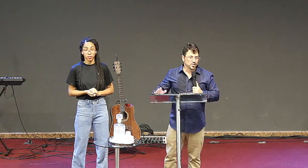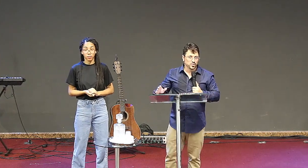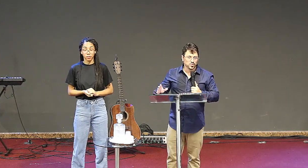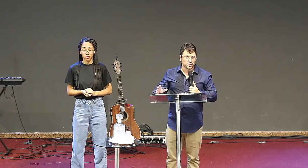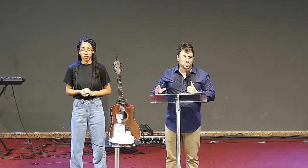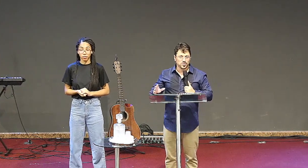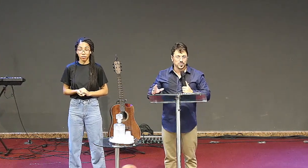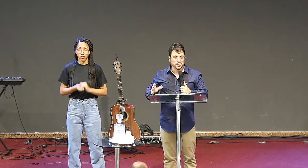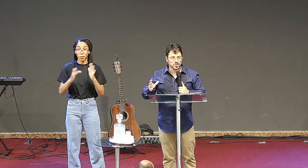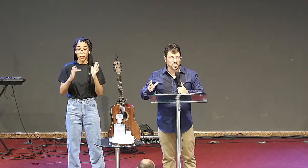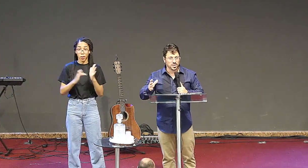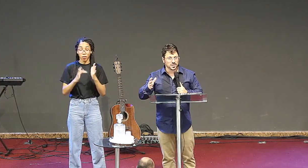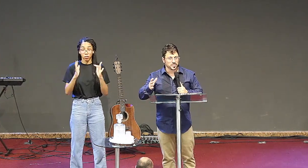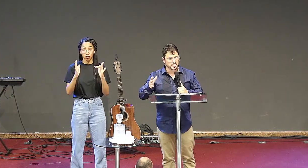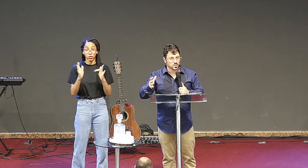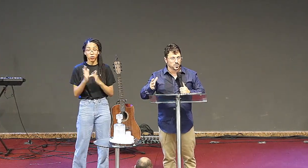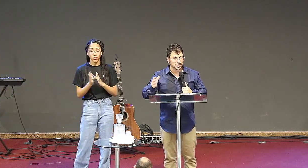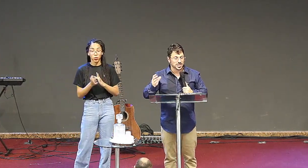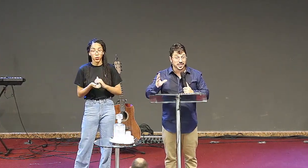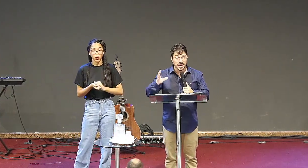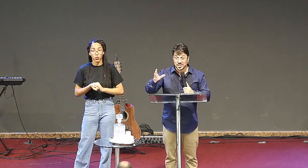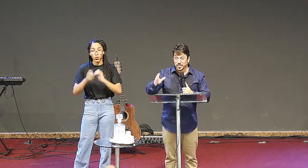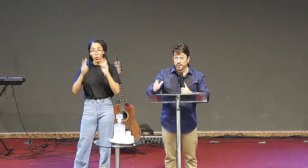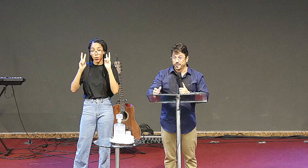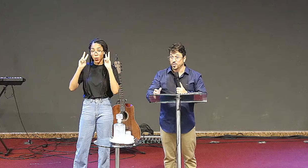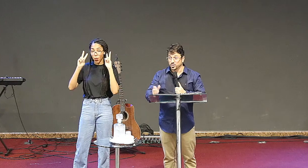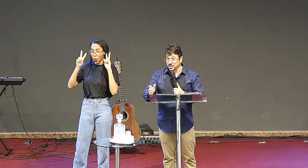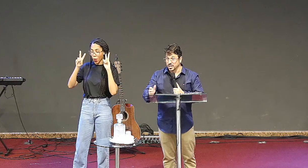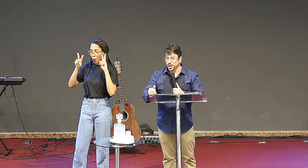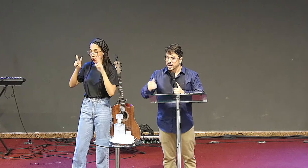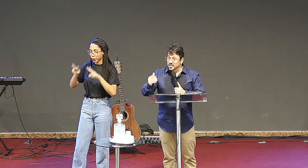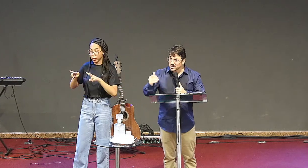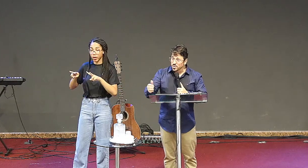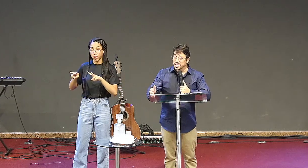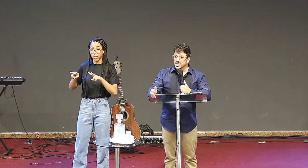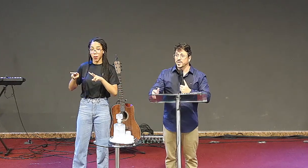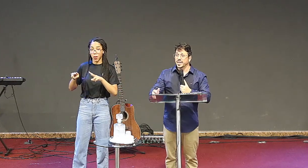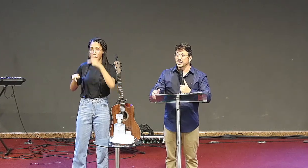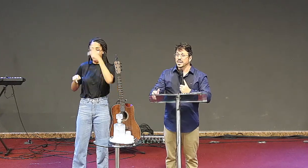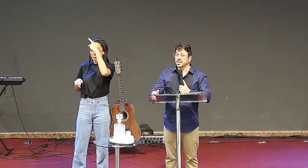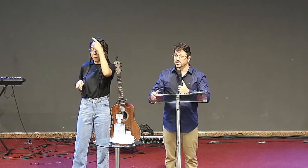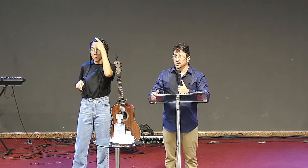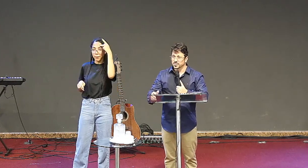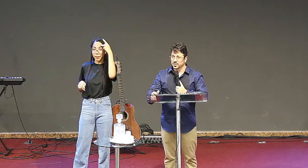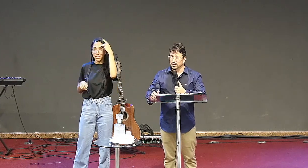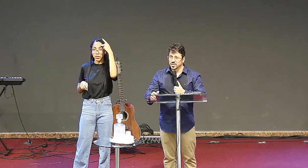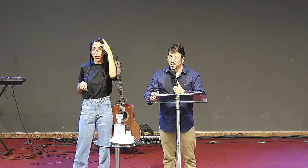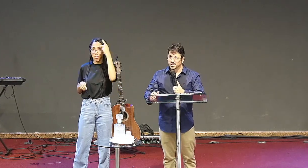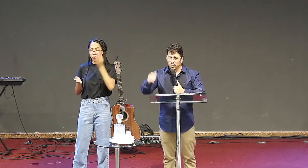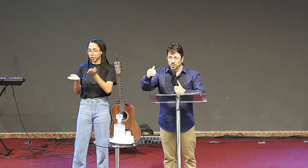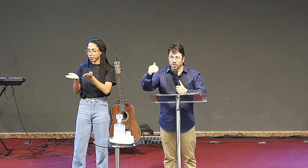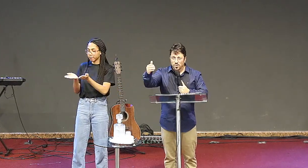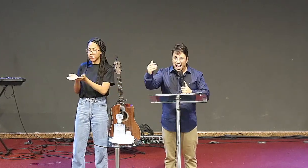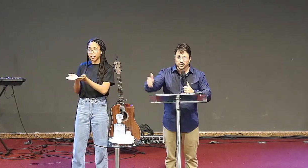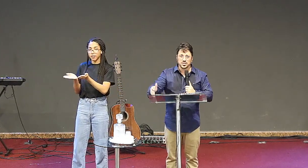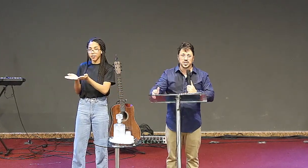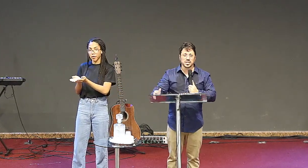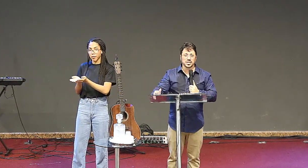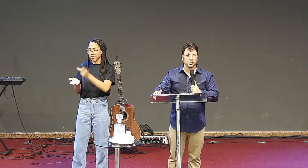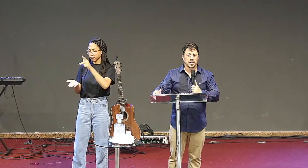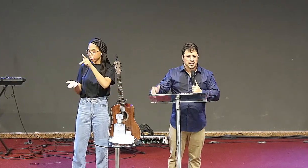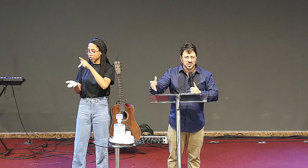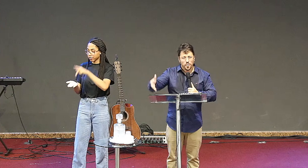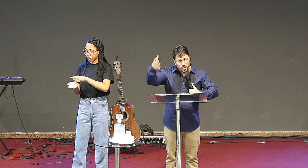Jesus, mesmo olhando pessoas que tem esse perfil, ou seja, são crentes verdadeiros, tem continuado